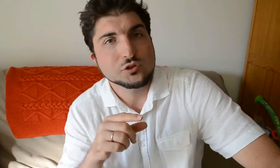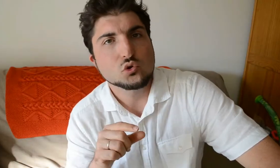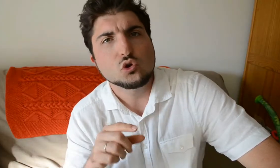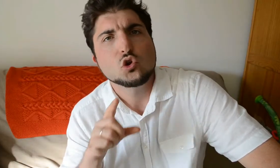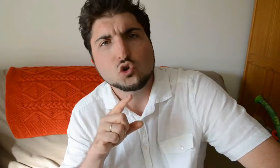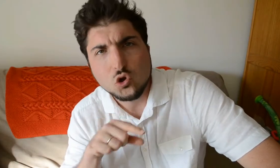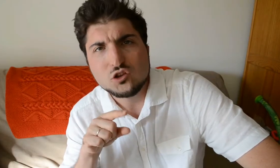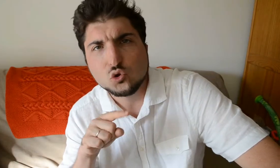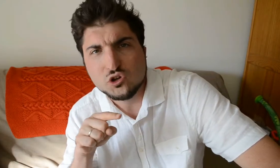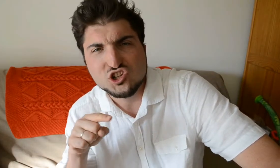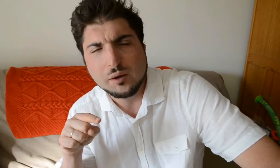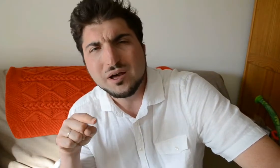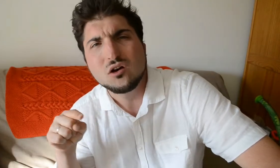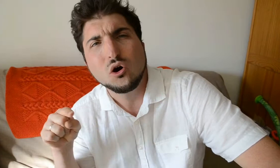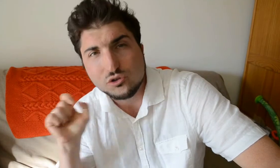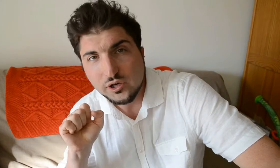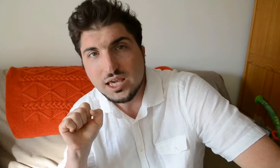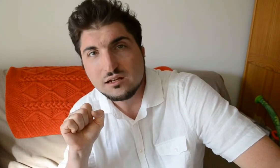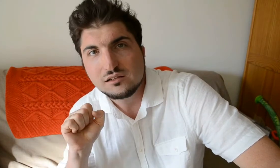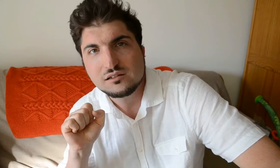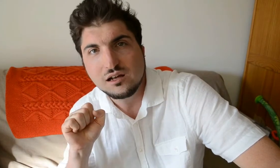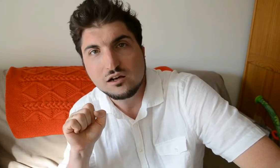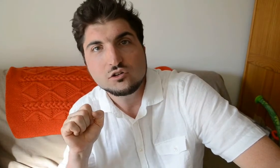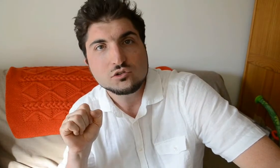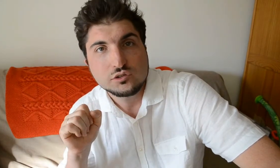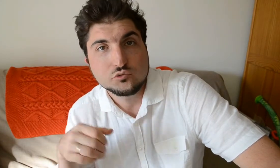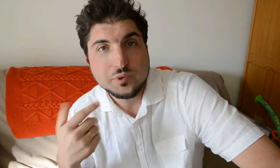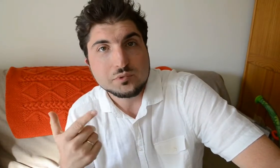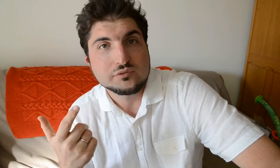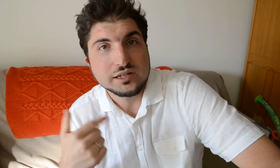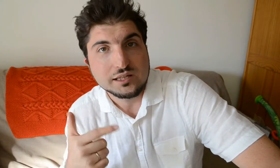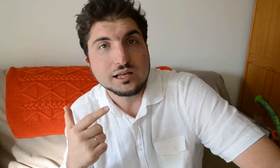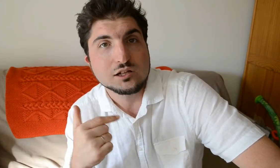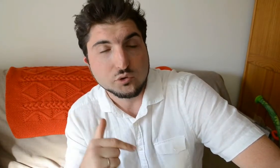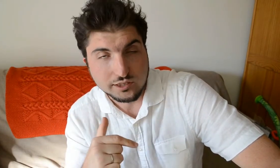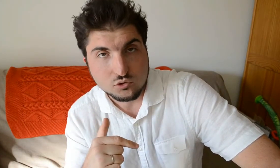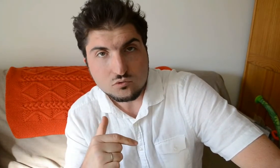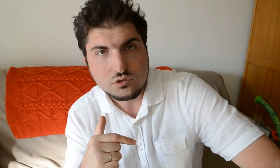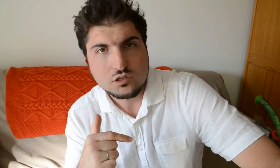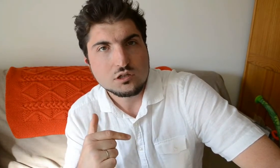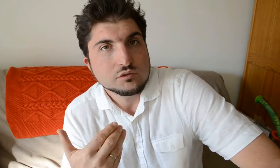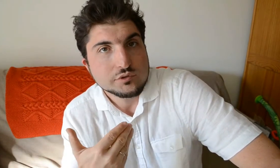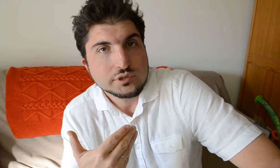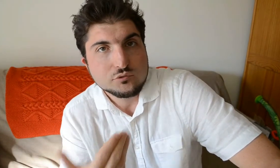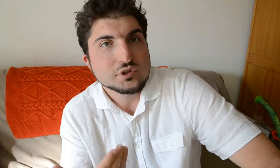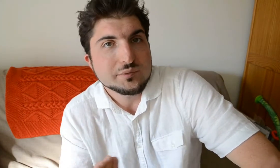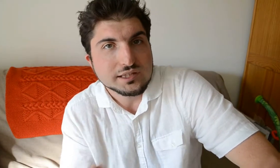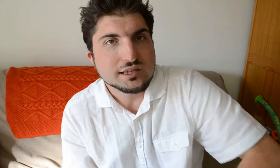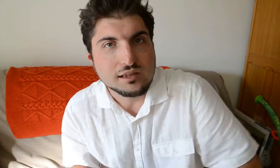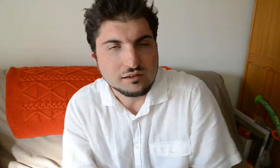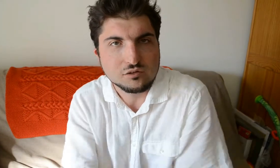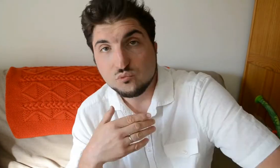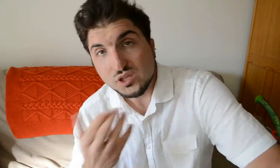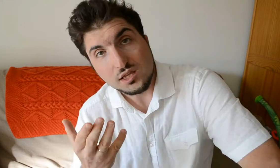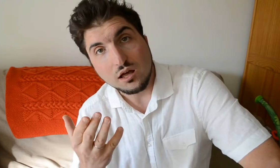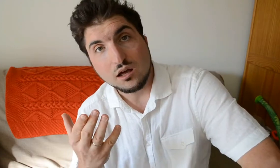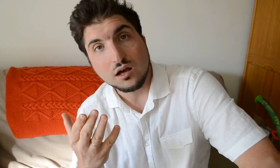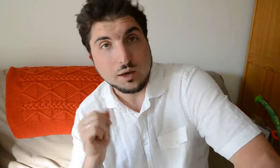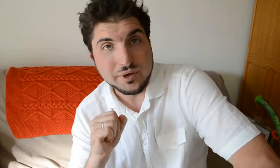sûr, cela ne corrigera pas en temps réel. C'est vous-même qui validé les corrections. C'est vous qui maîtrisez. Voici un rappel